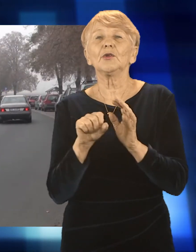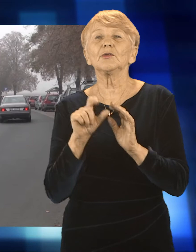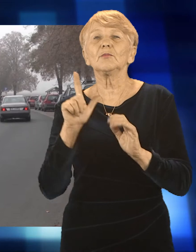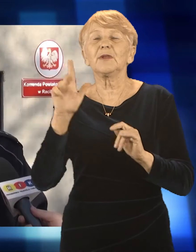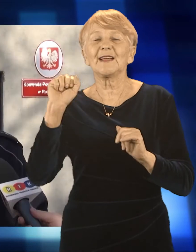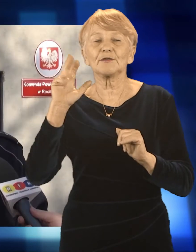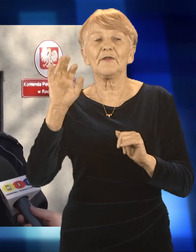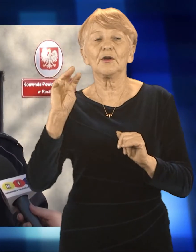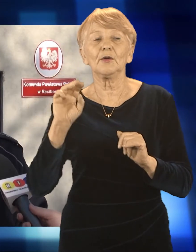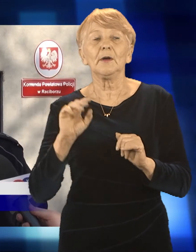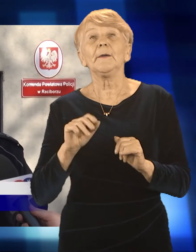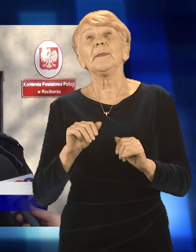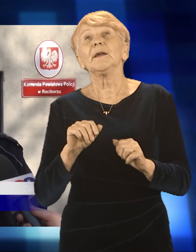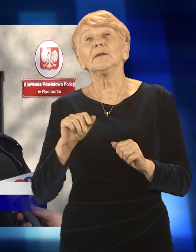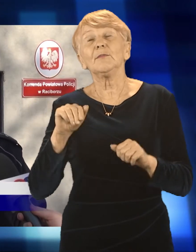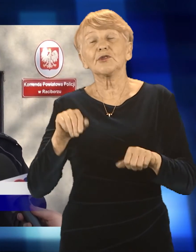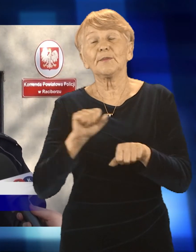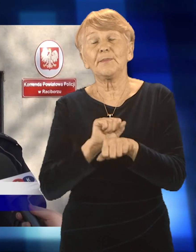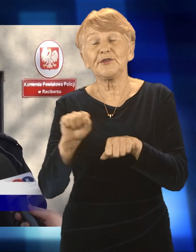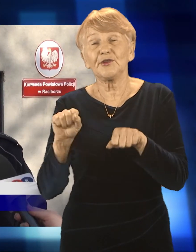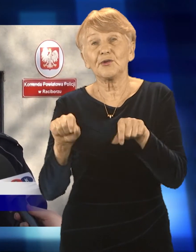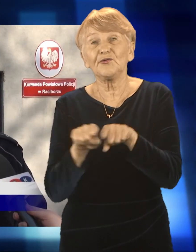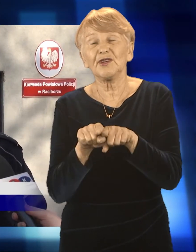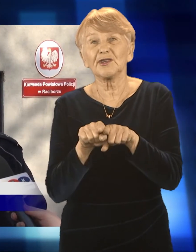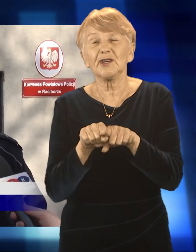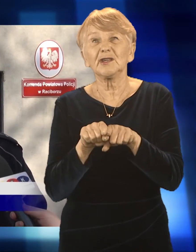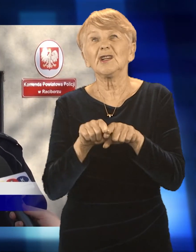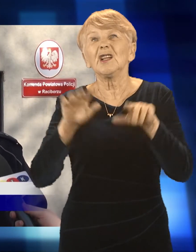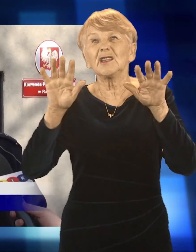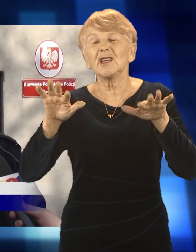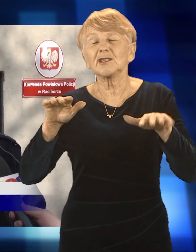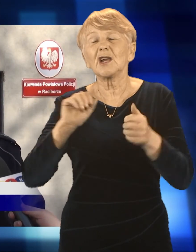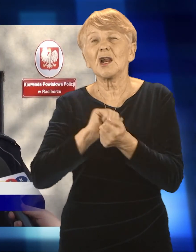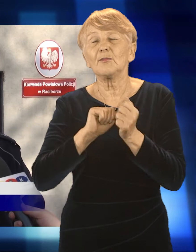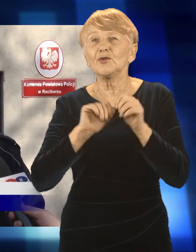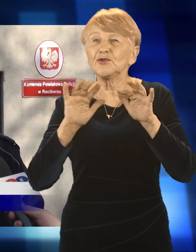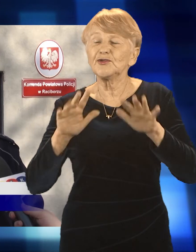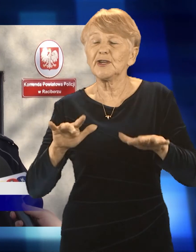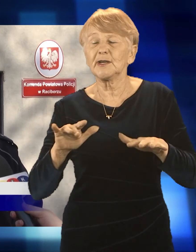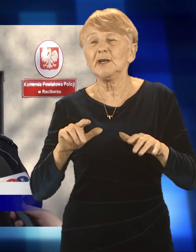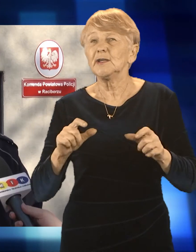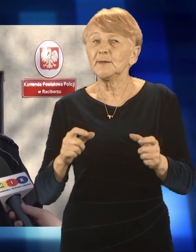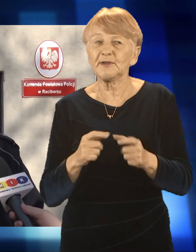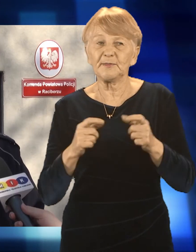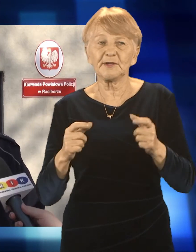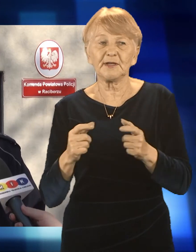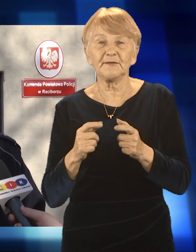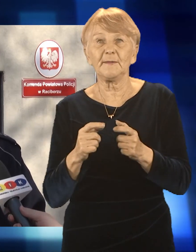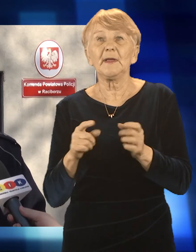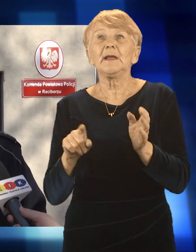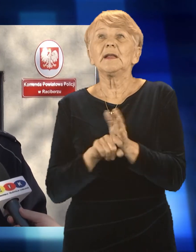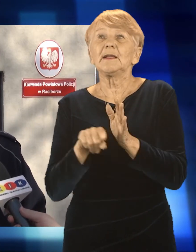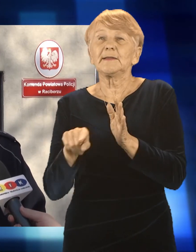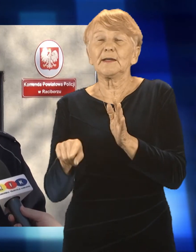czy też śniegu. W trakcie jesienno-zimowych spacerów powinniśmy zadbać o swoje bezpieczeństwo, czyli powinniśmy zadbać o to, aby być widocznym dla innych uczestników ruchu